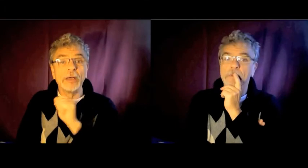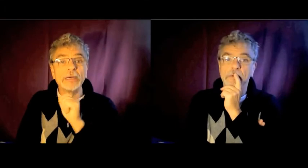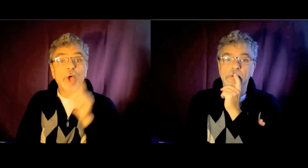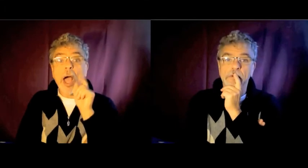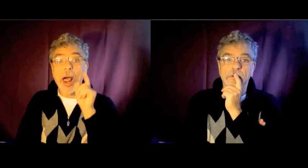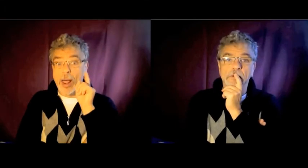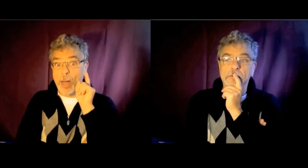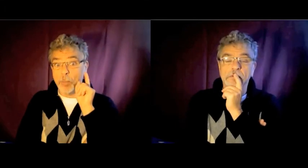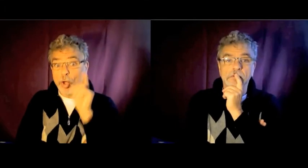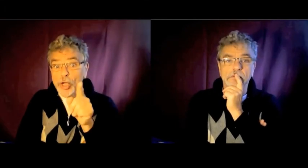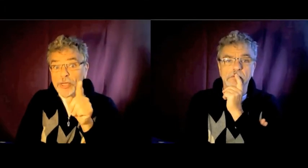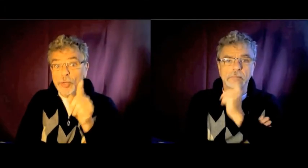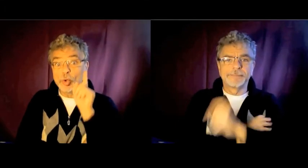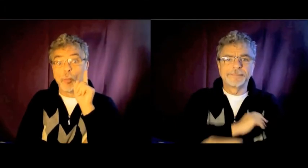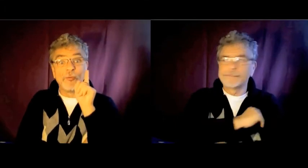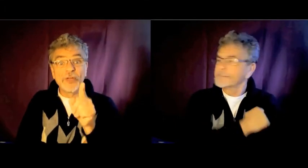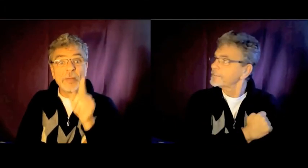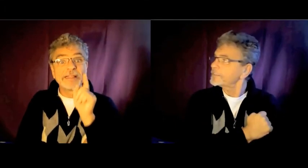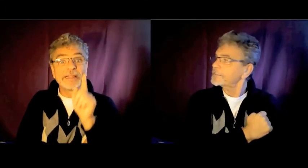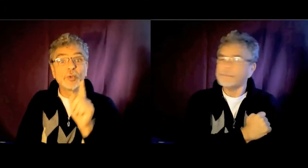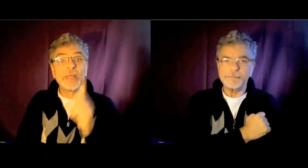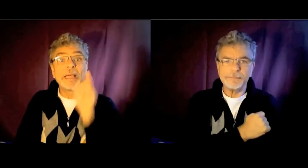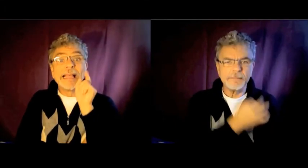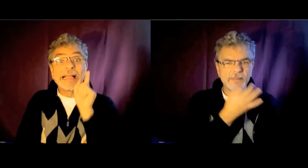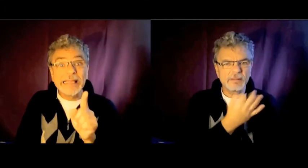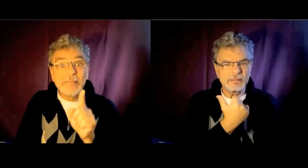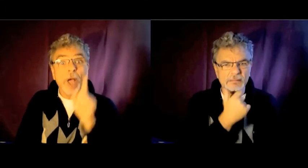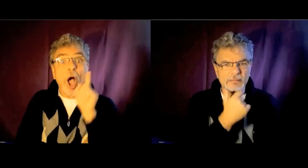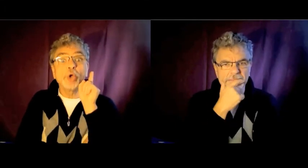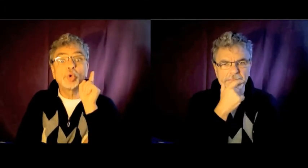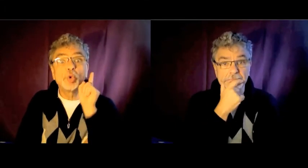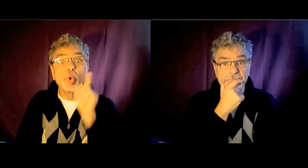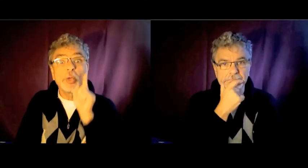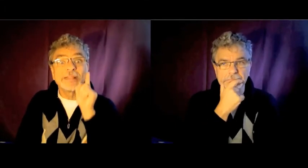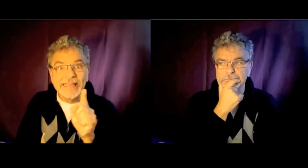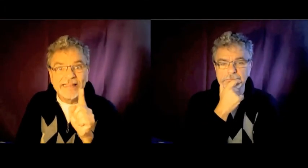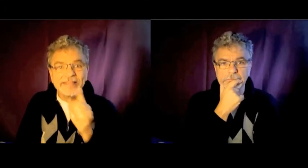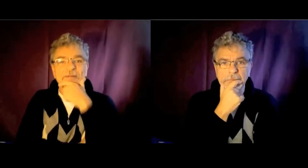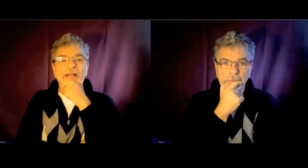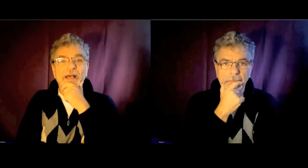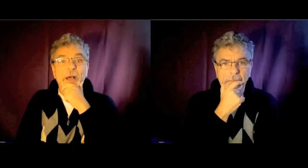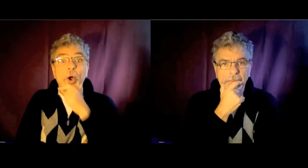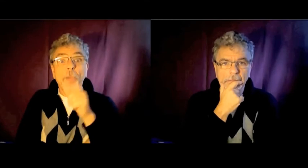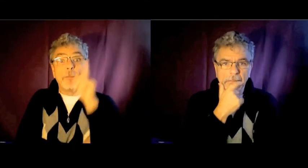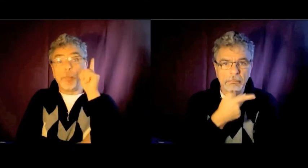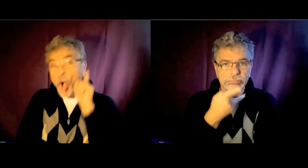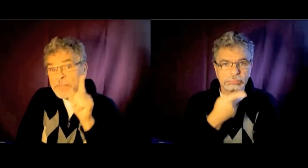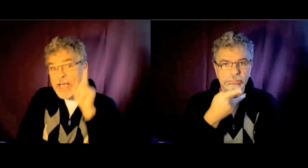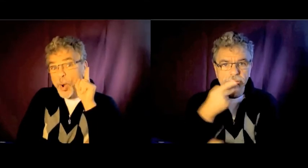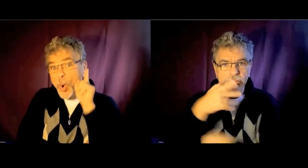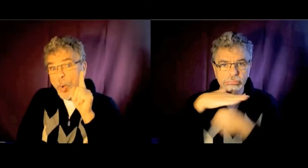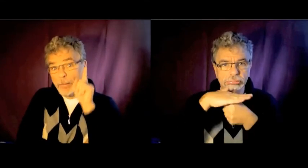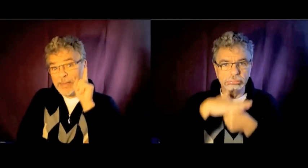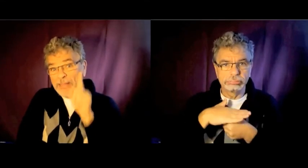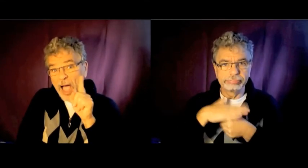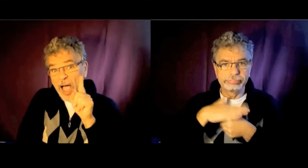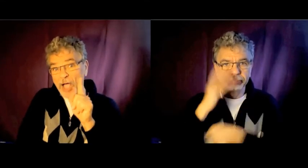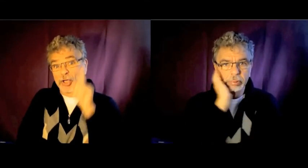il y aura la projection de mon film intitulé « Crime en sourdine », le premier long métrage